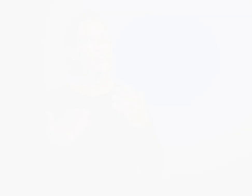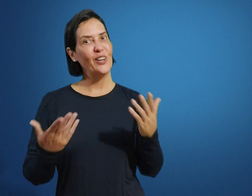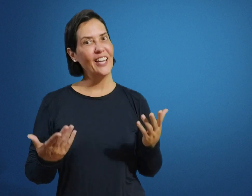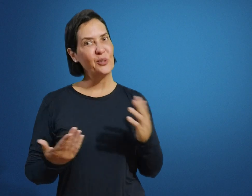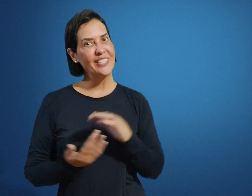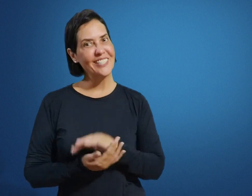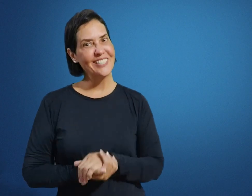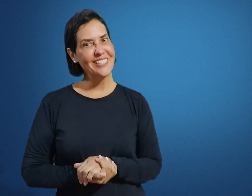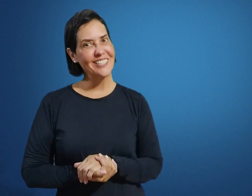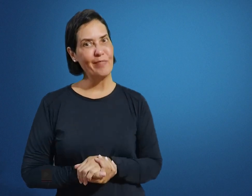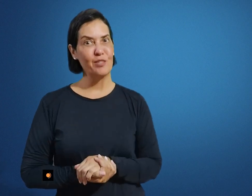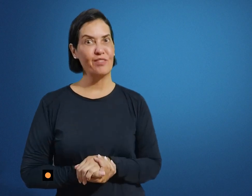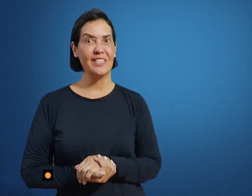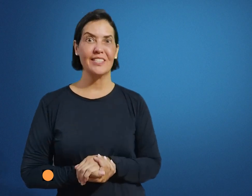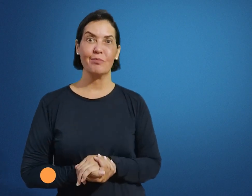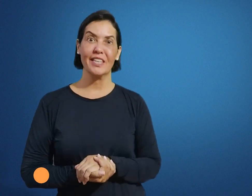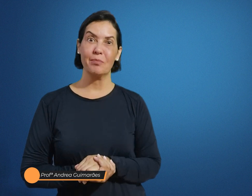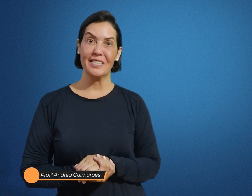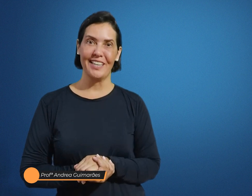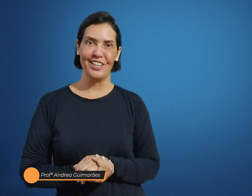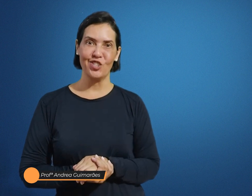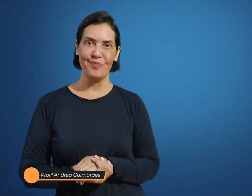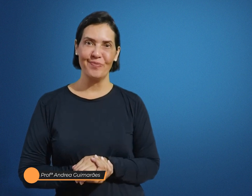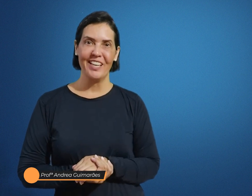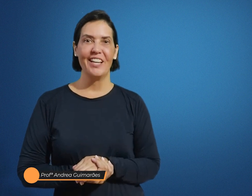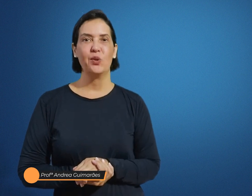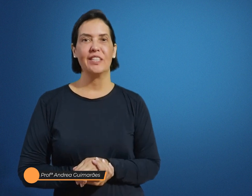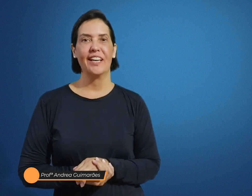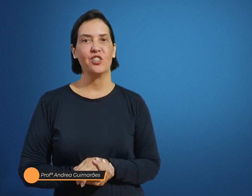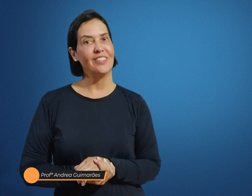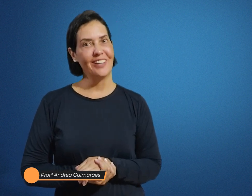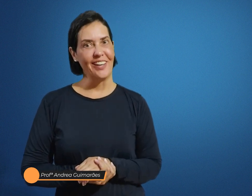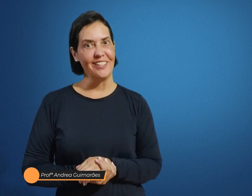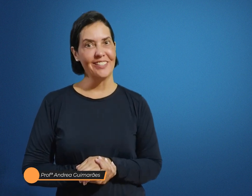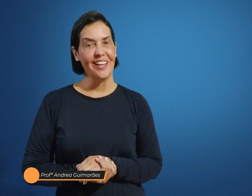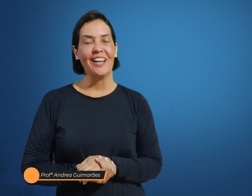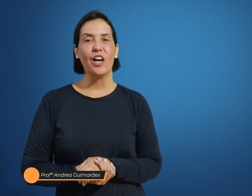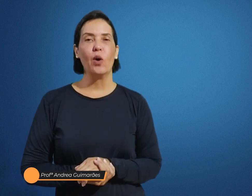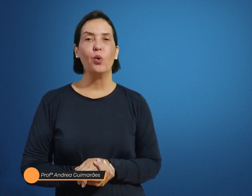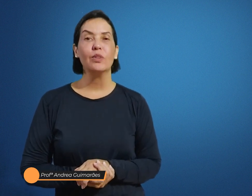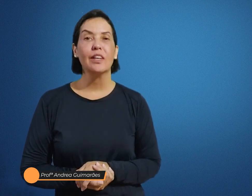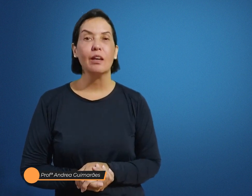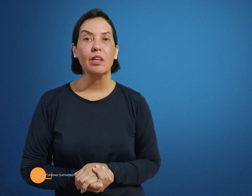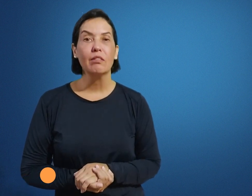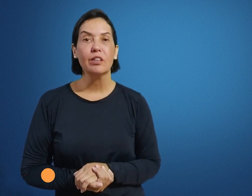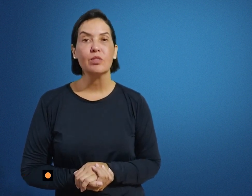Olá, cursistas! Mais uma vez estamos aqui presente na unidade 3, na qual o tema que vamos